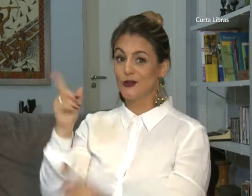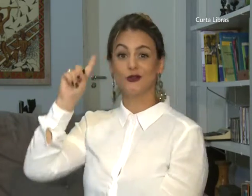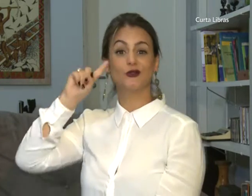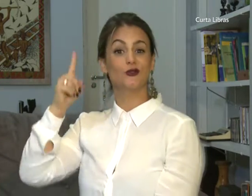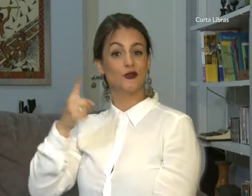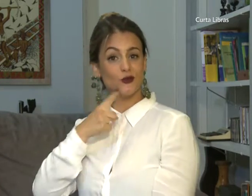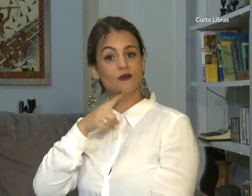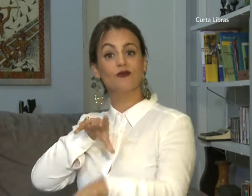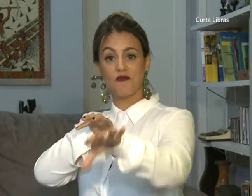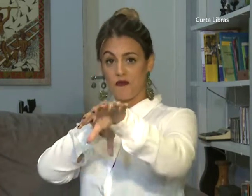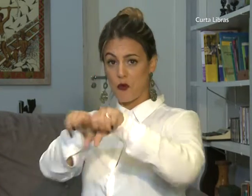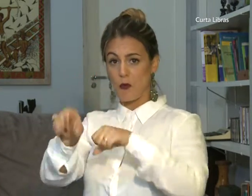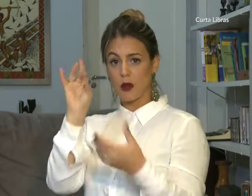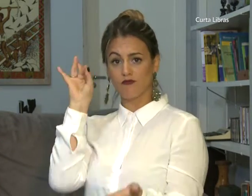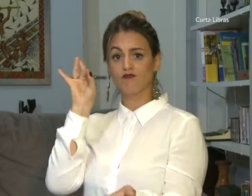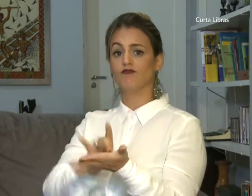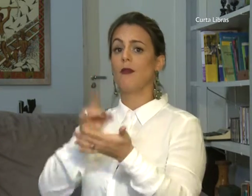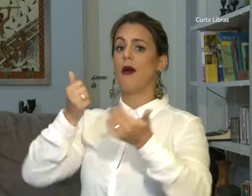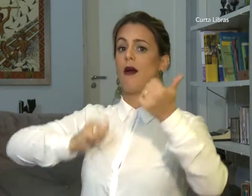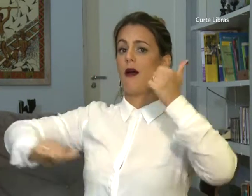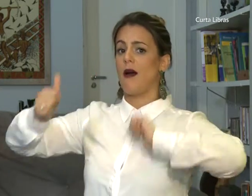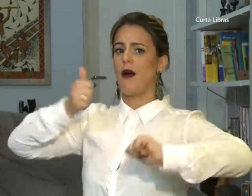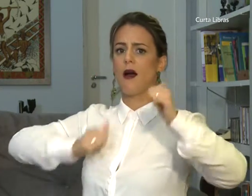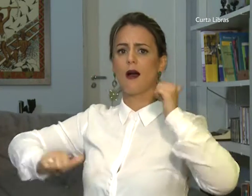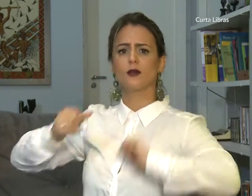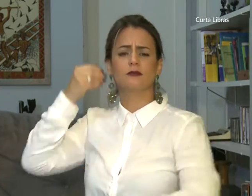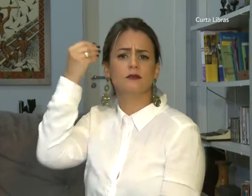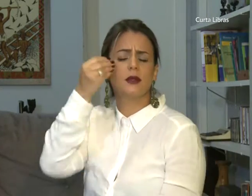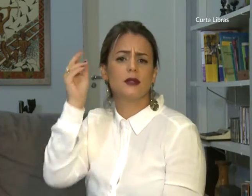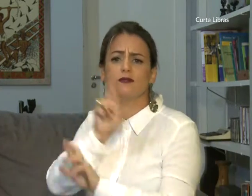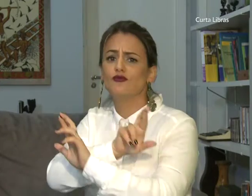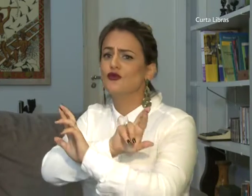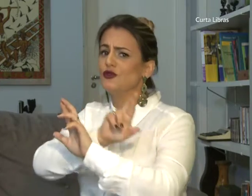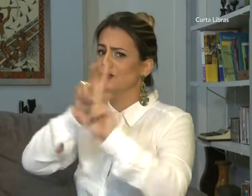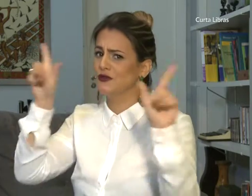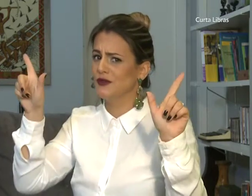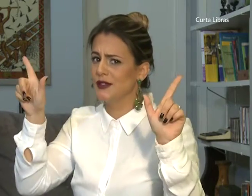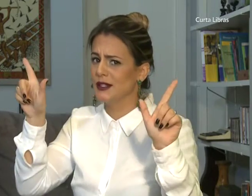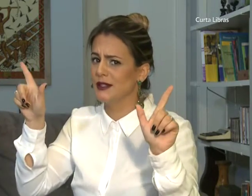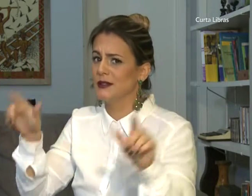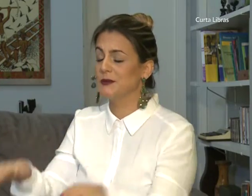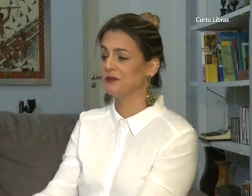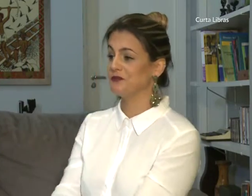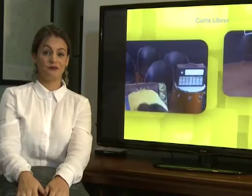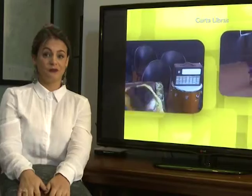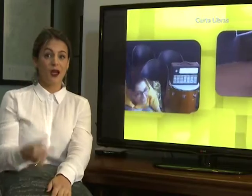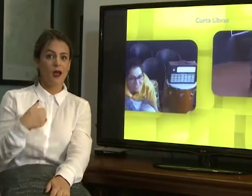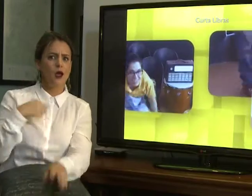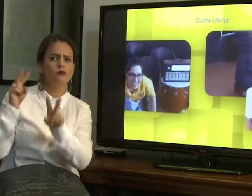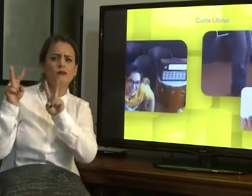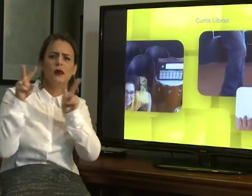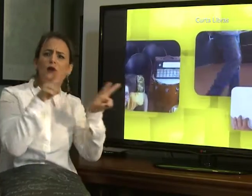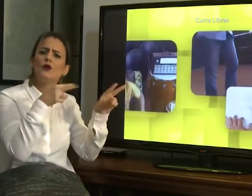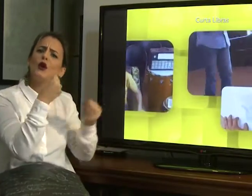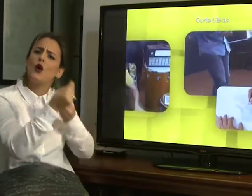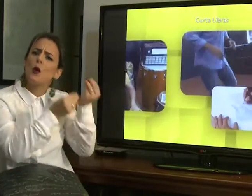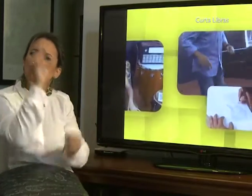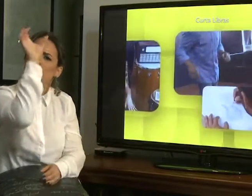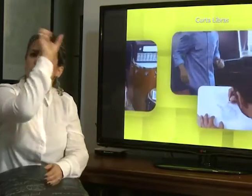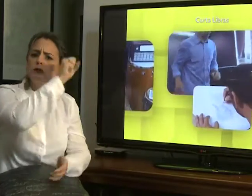Convidamos para o programa de hoje um ator surdo, que falará sobre sua experiência nos palcos e